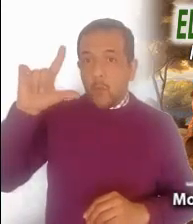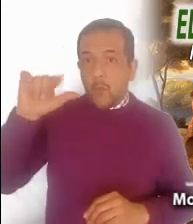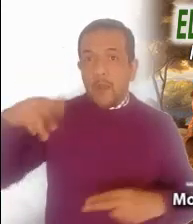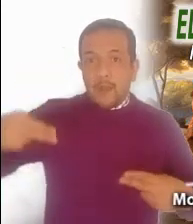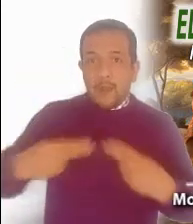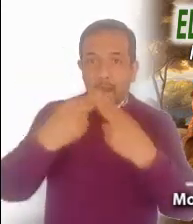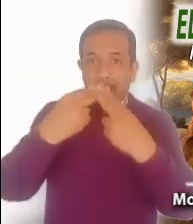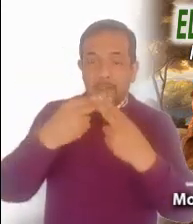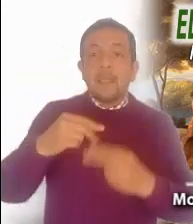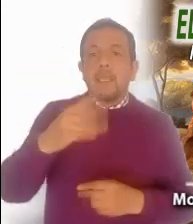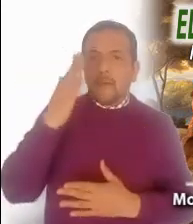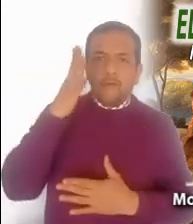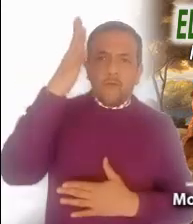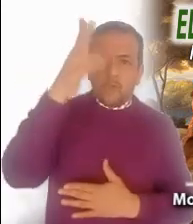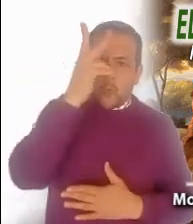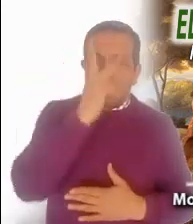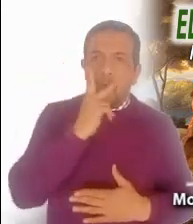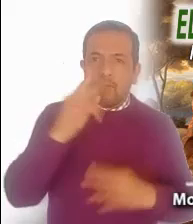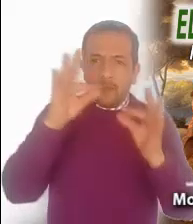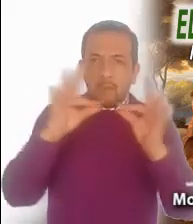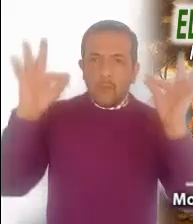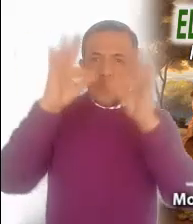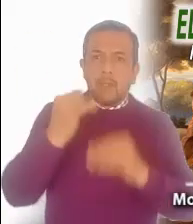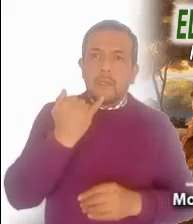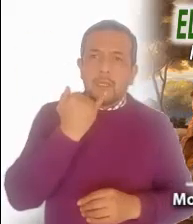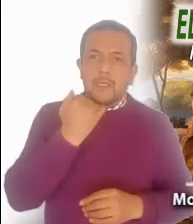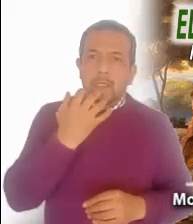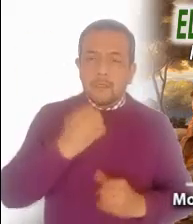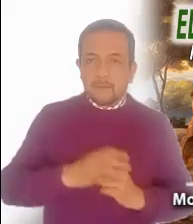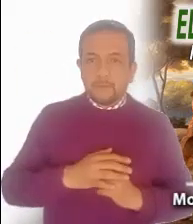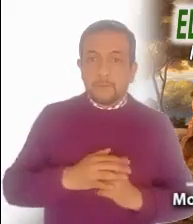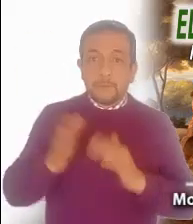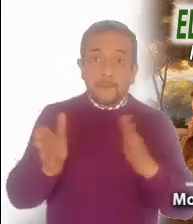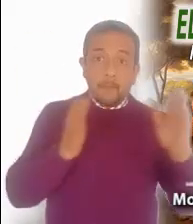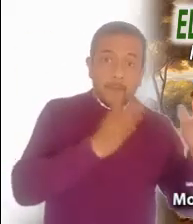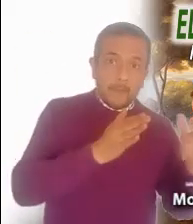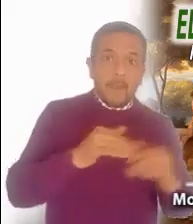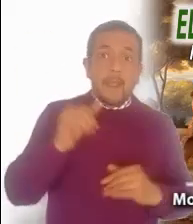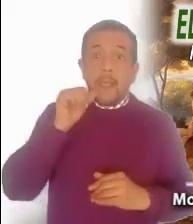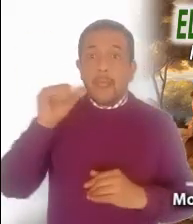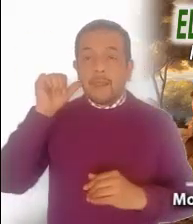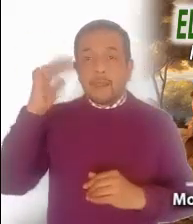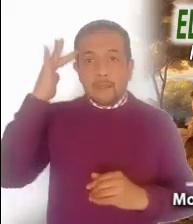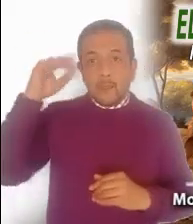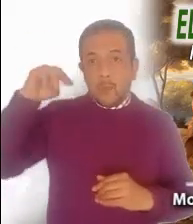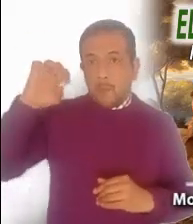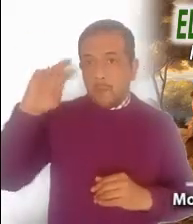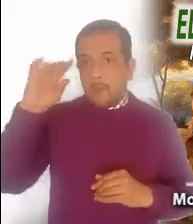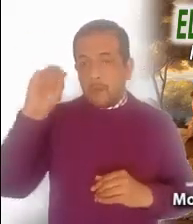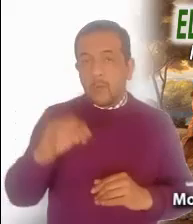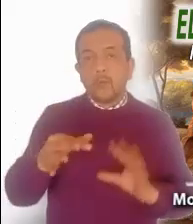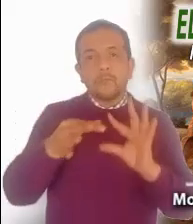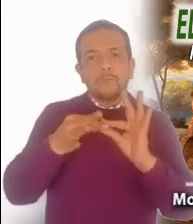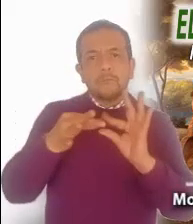En cambio, San Marcos, que en el pasaje de ayer nos presentaba a Jesús, iniciando su